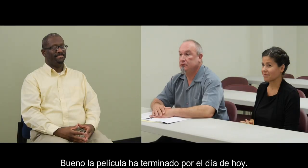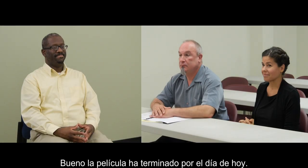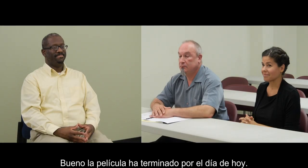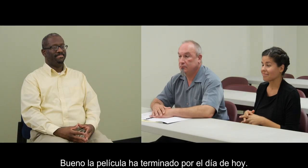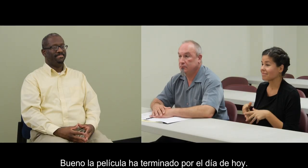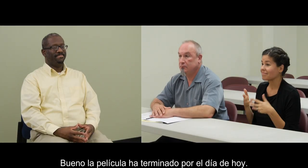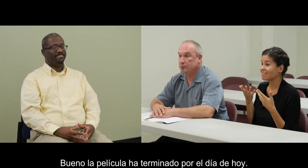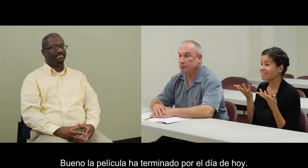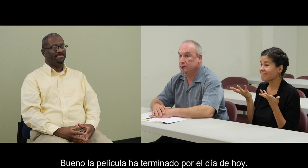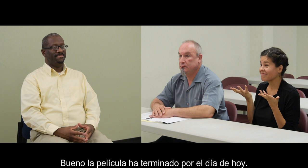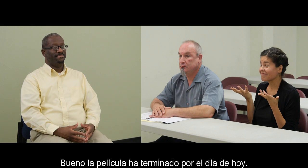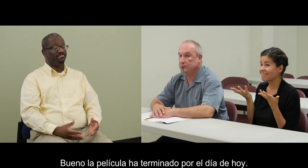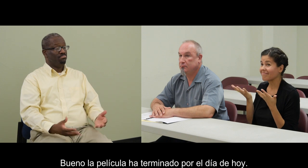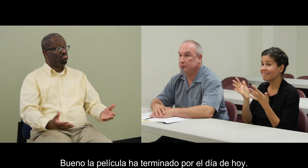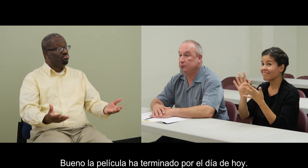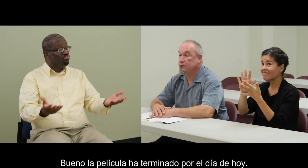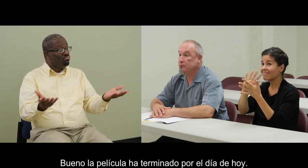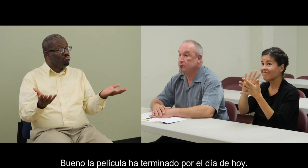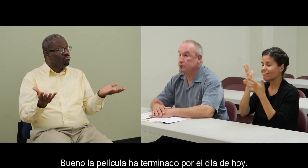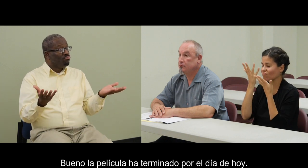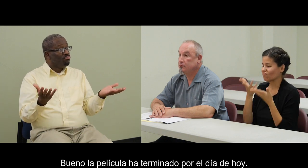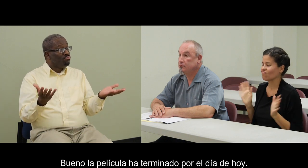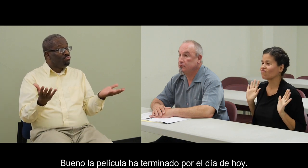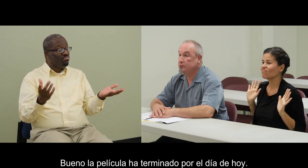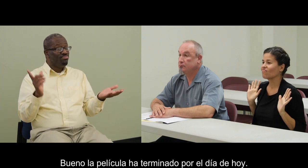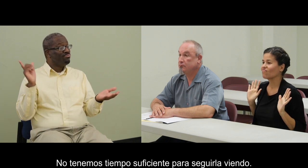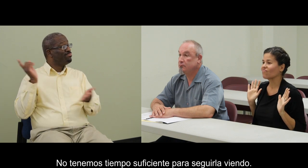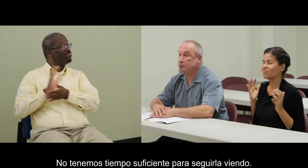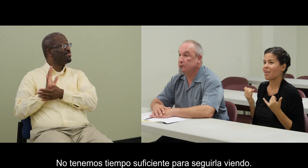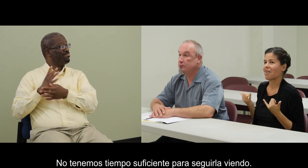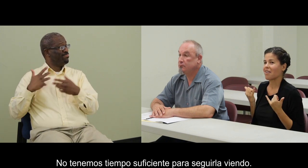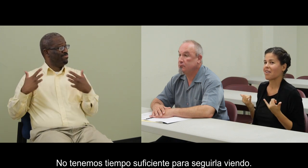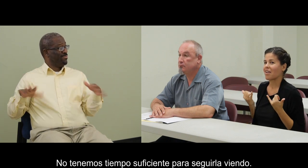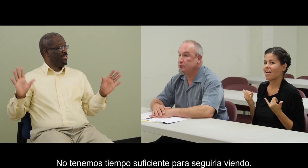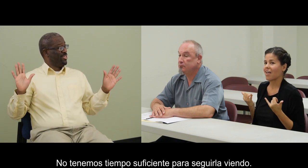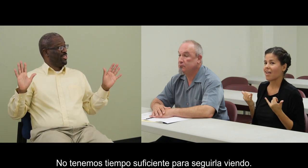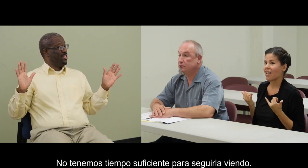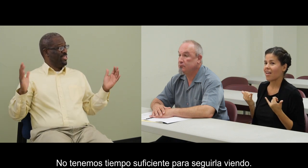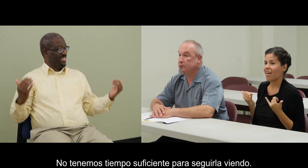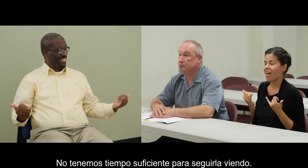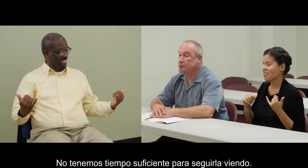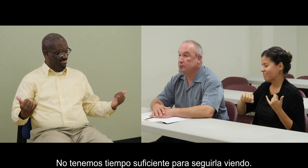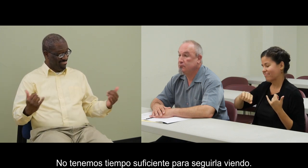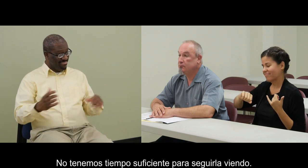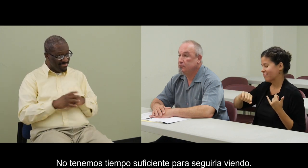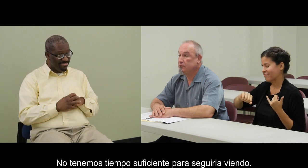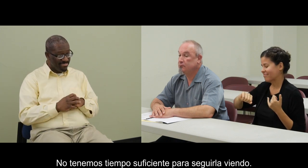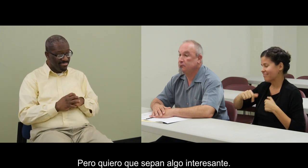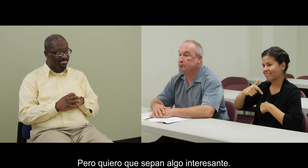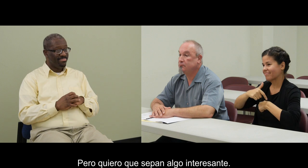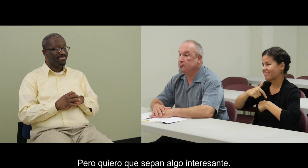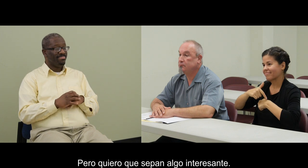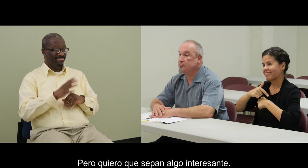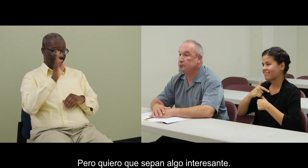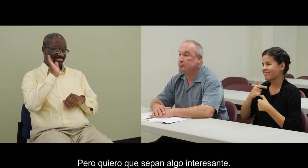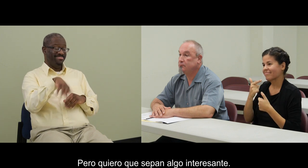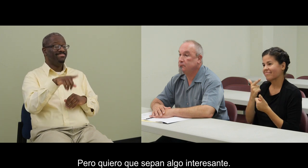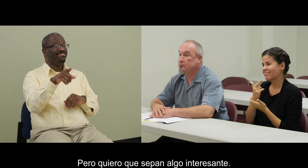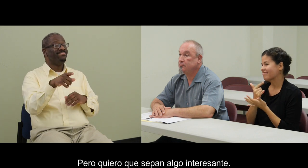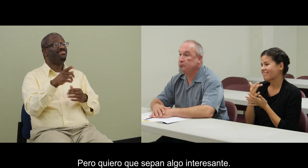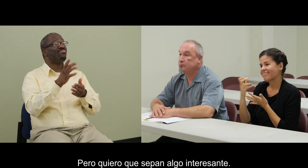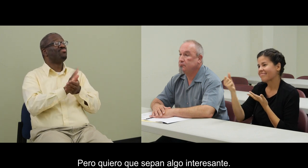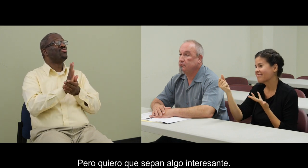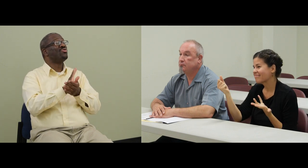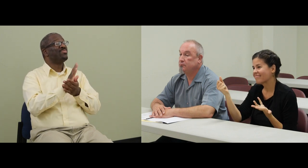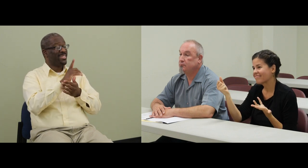Bueno, la película ha terminado por el día de hoy. No tenemos tiempo suficiente para seguirla viendo. Pero quiero que